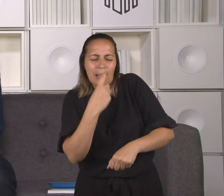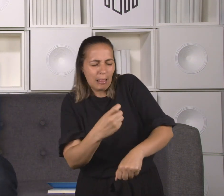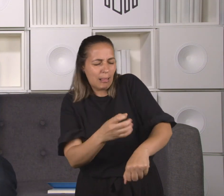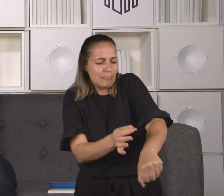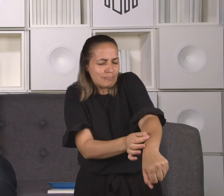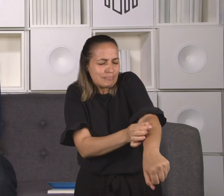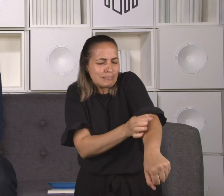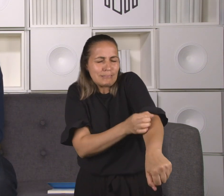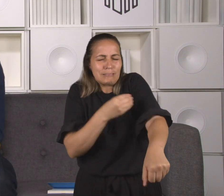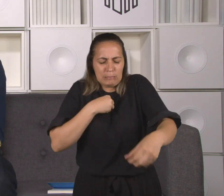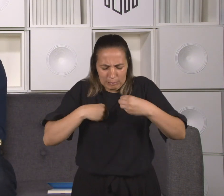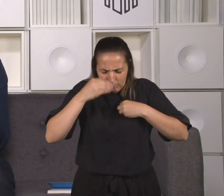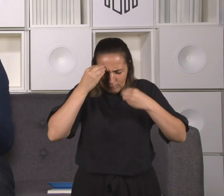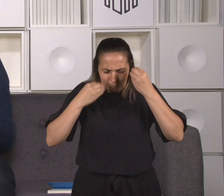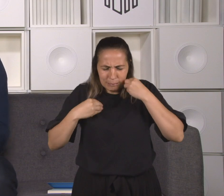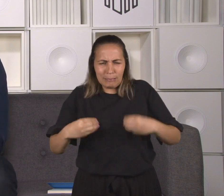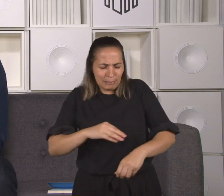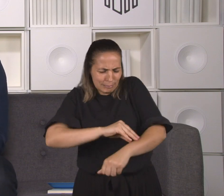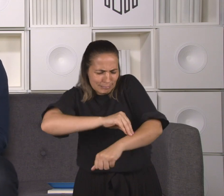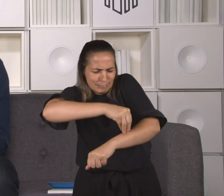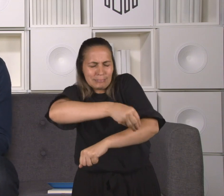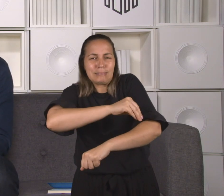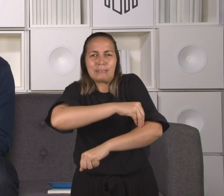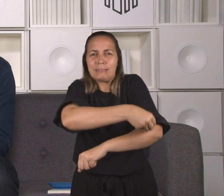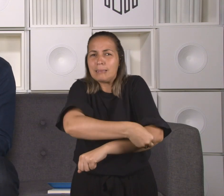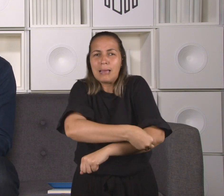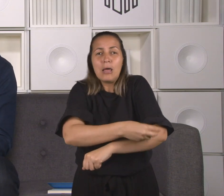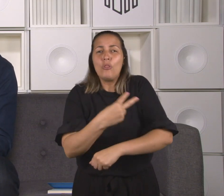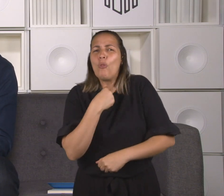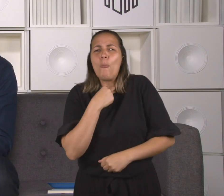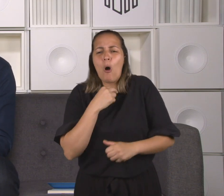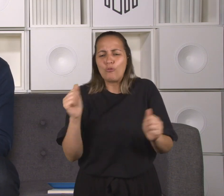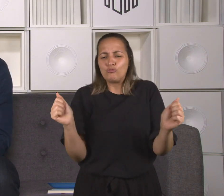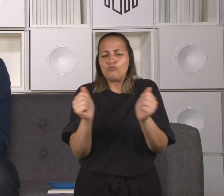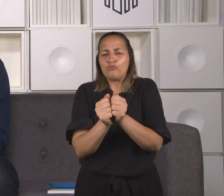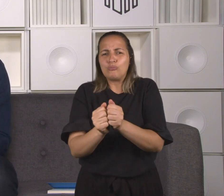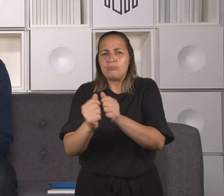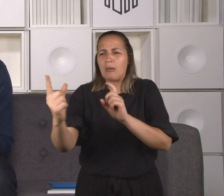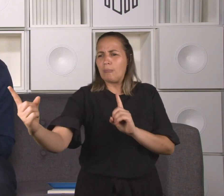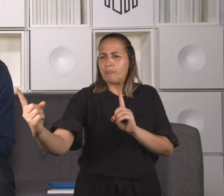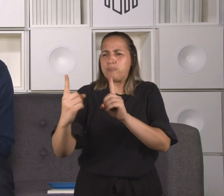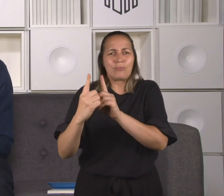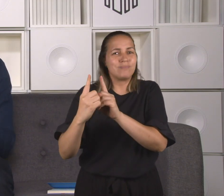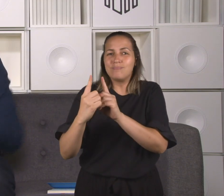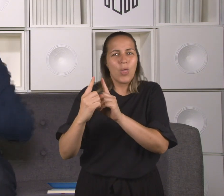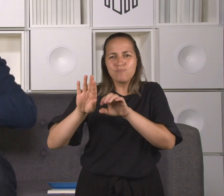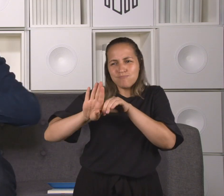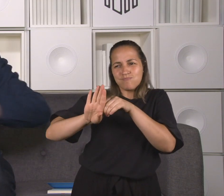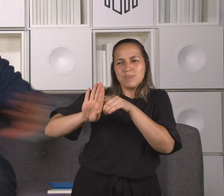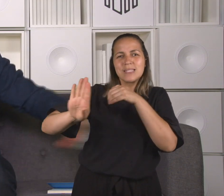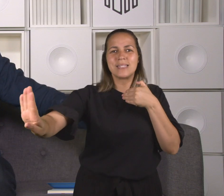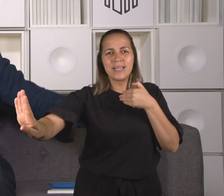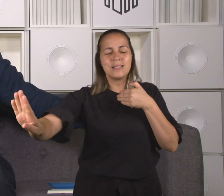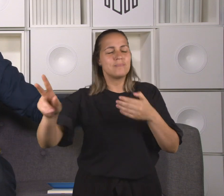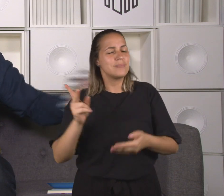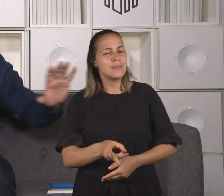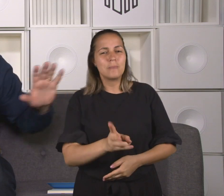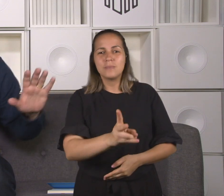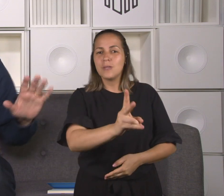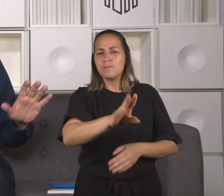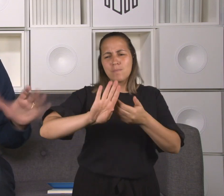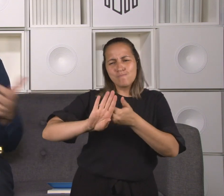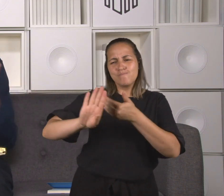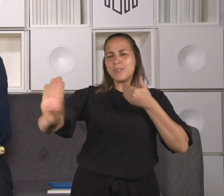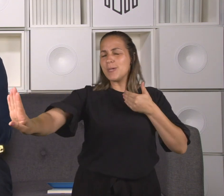poderia estar presente no templo, ele não poderia oferecer sacrifícios a Deus. Ele era impuro, ele estava à margem da sociedade.